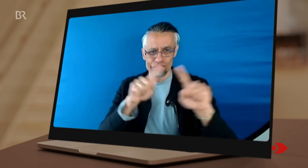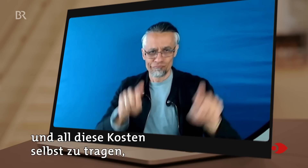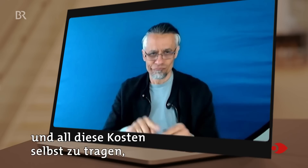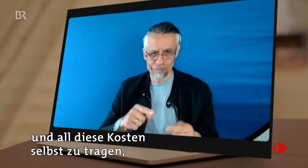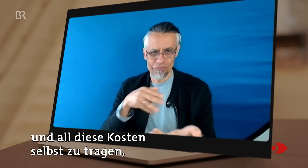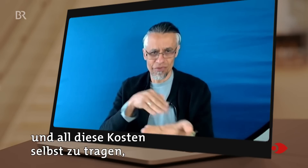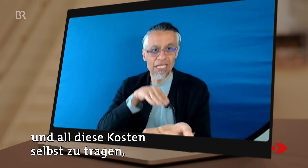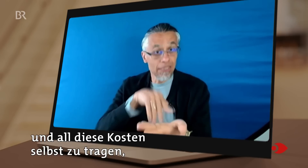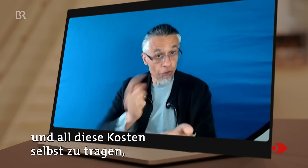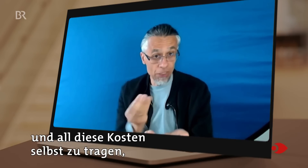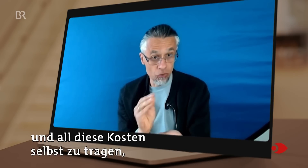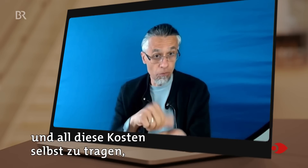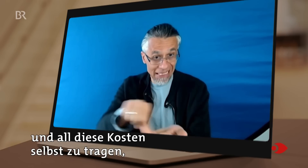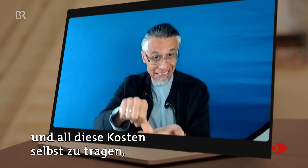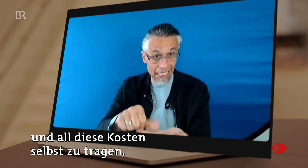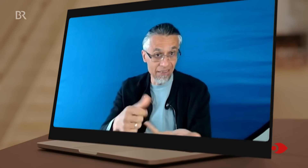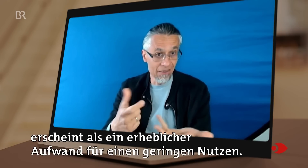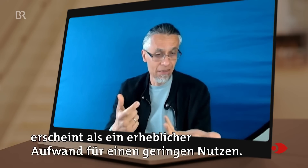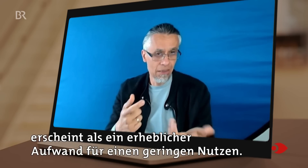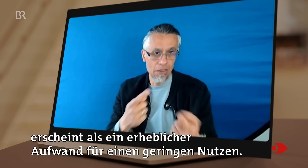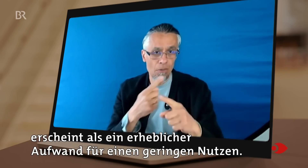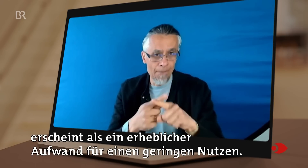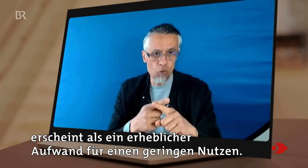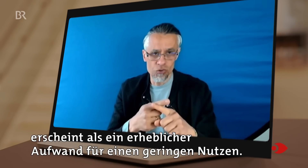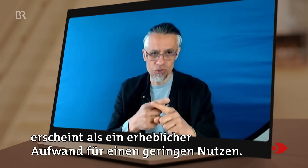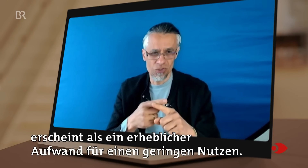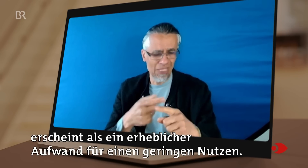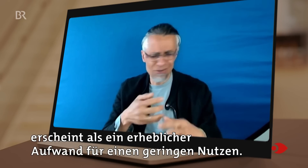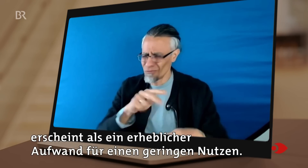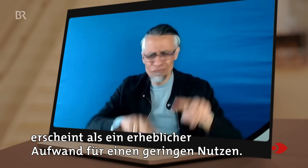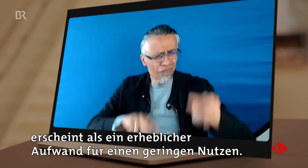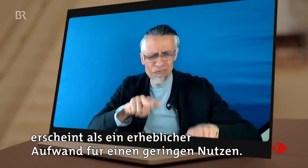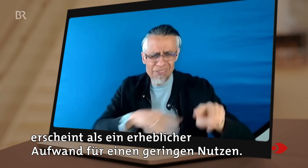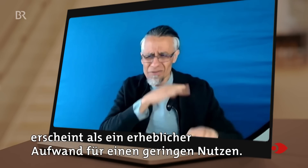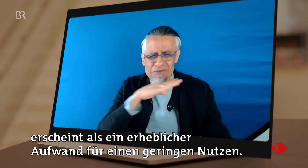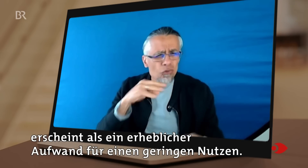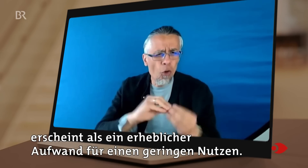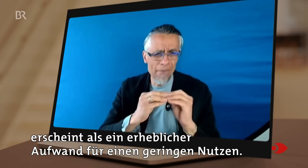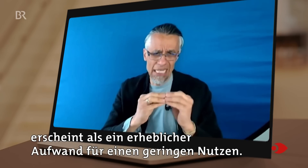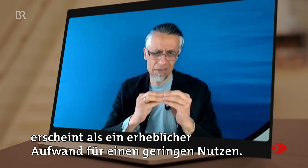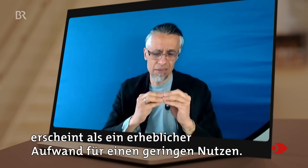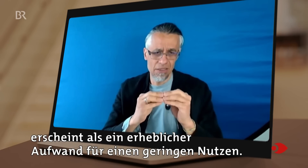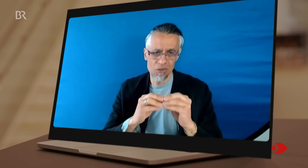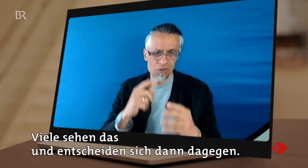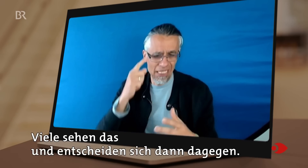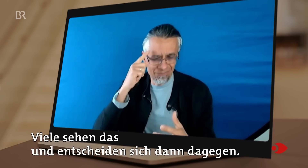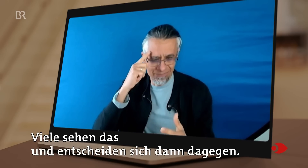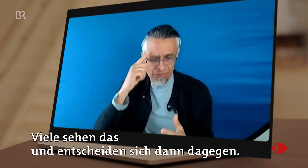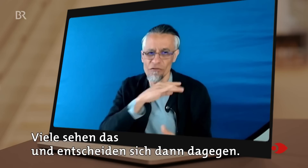und all diese Kosten selbst zu tragen, erscheint als ein erheblicher Aufwand für einen geringen Nutzen. Viele